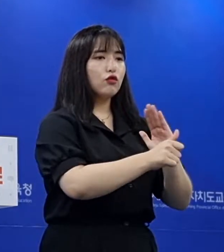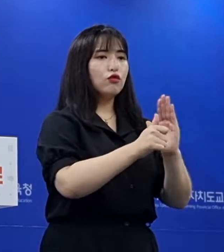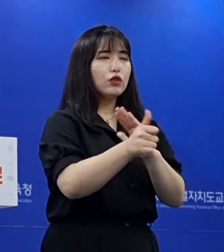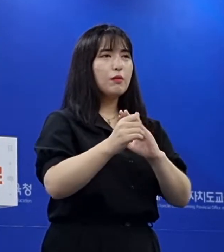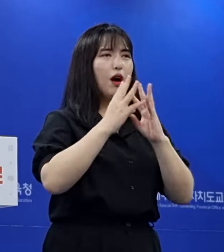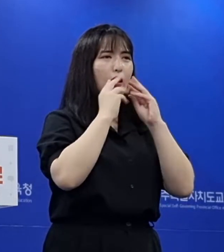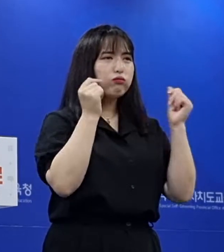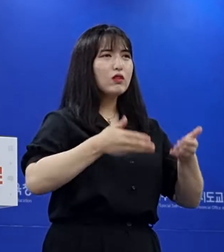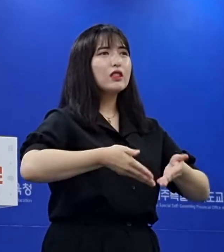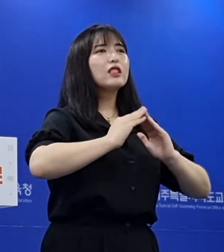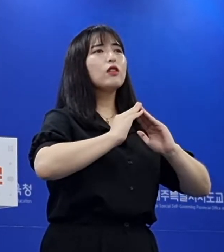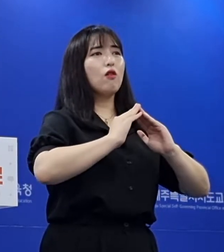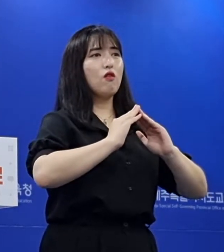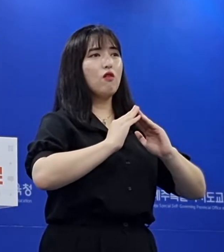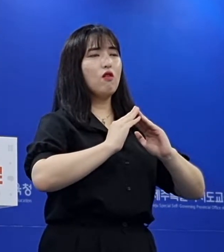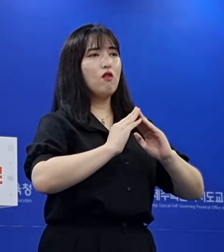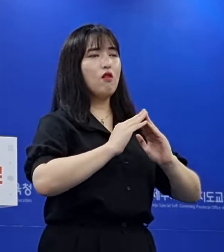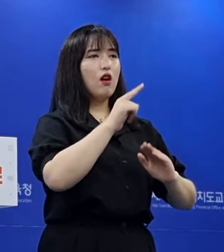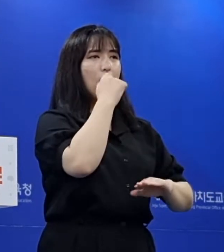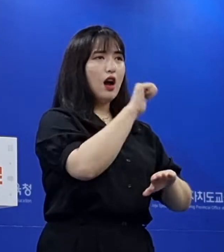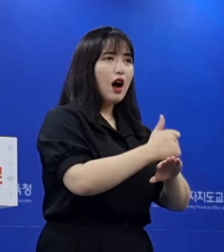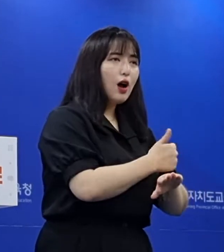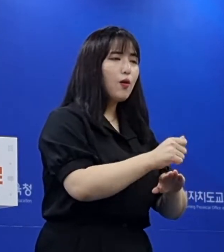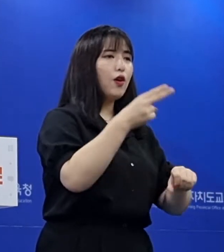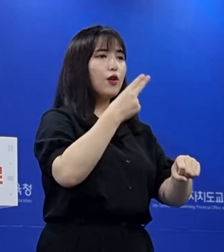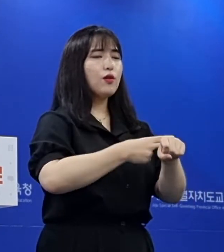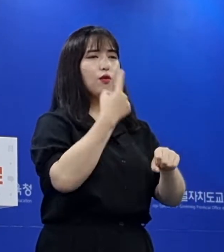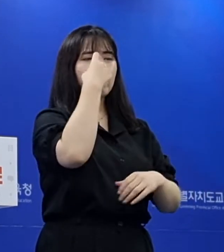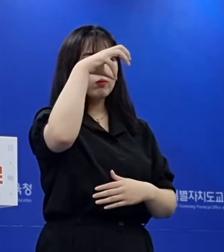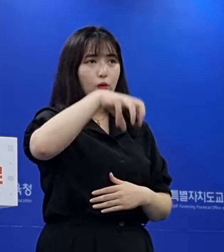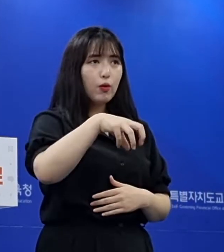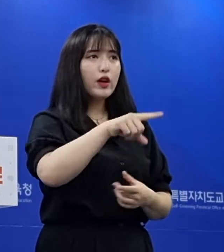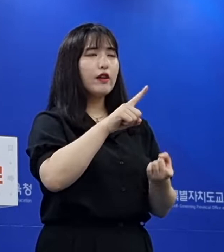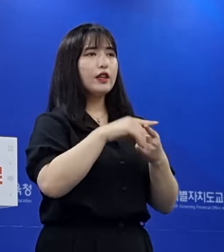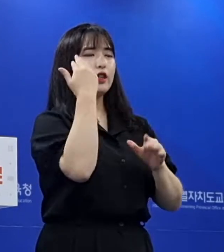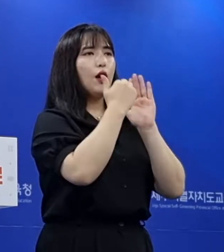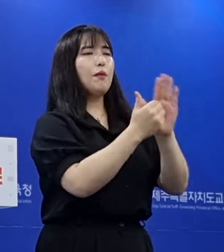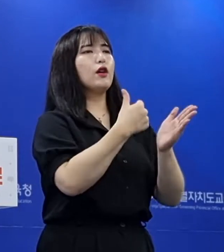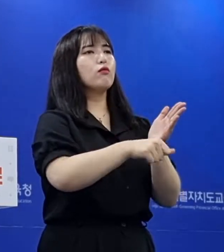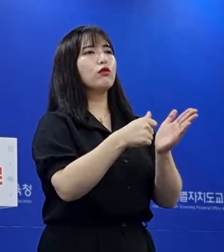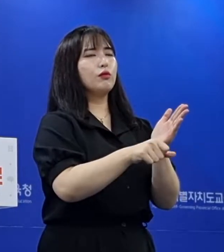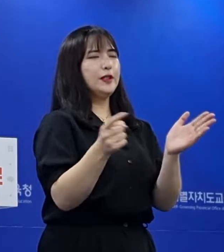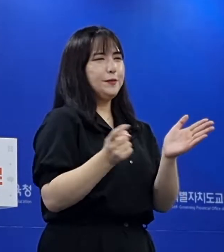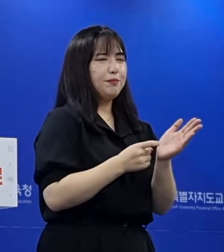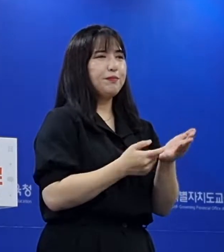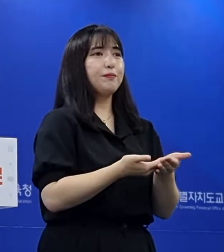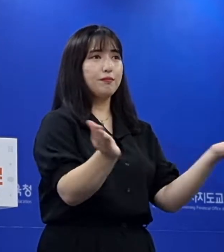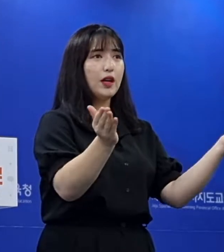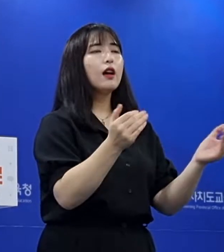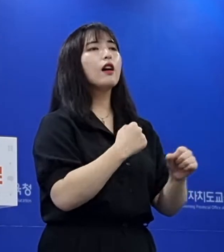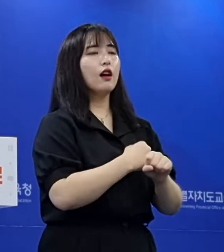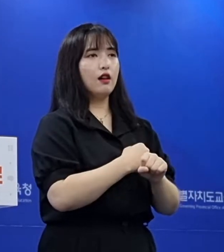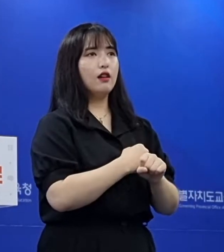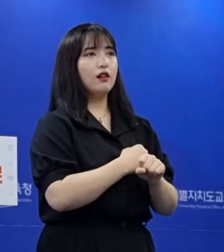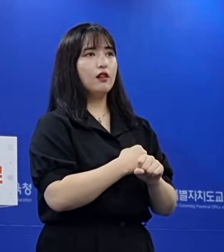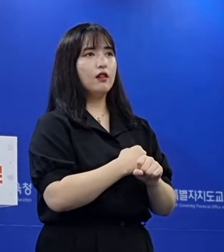다중이용시설인 학원 교습소에 대해서도 방역 물품을 긴급 지원하여